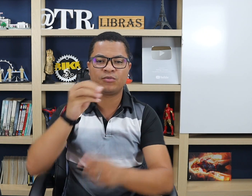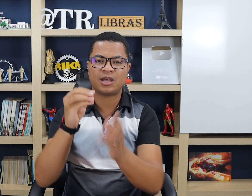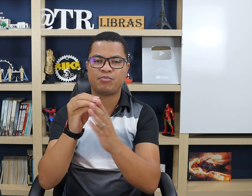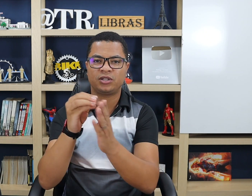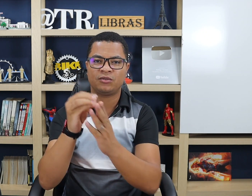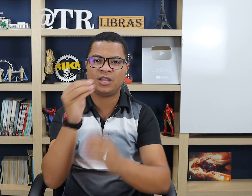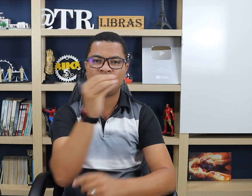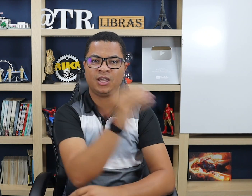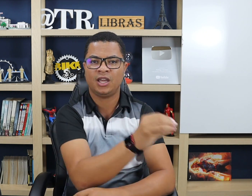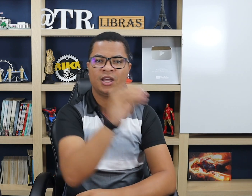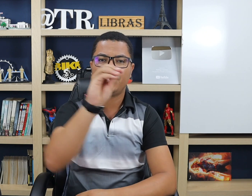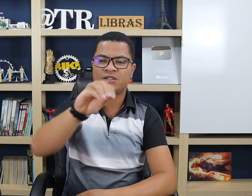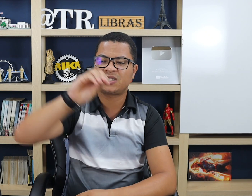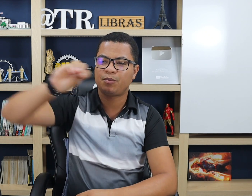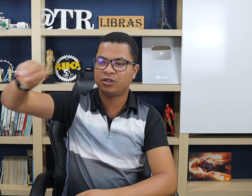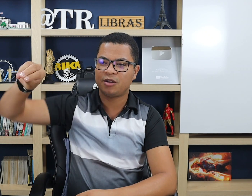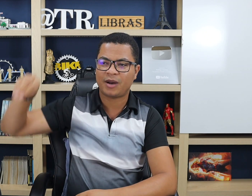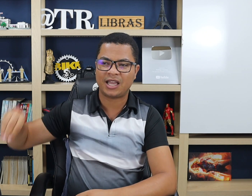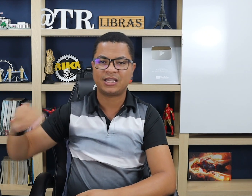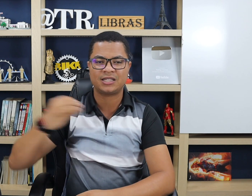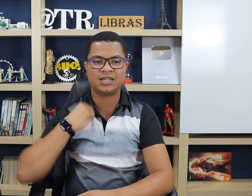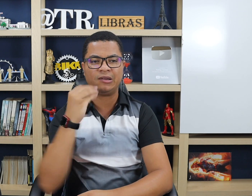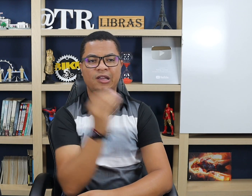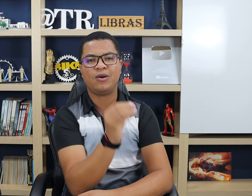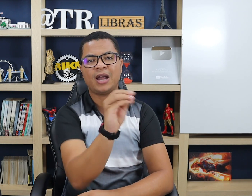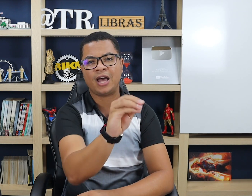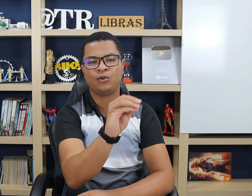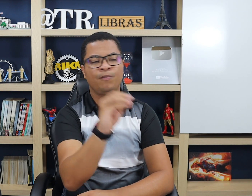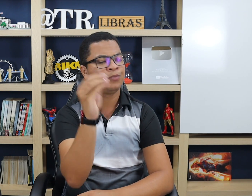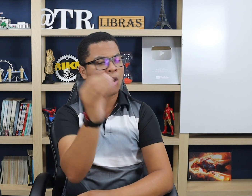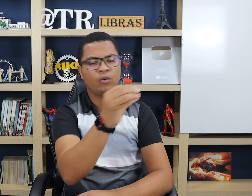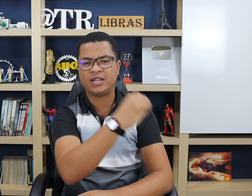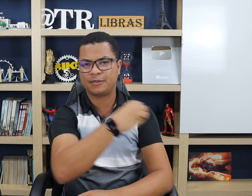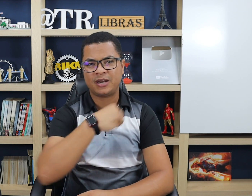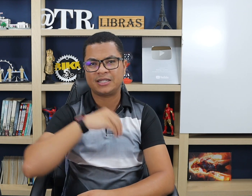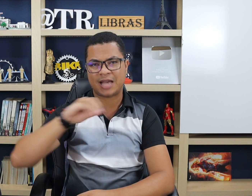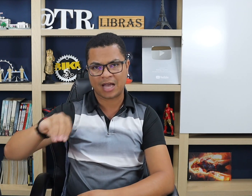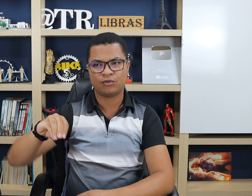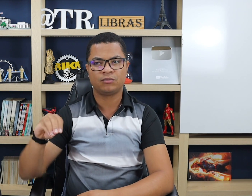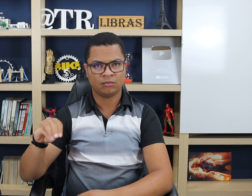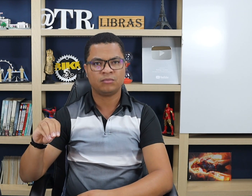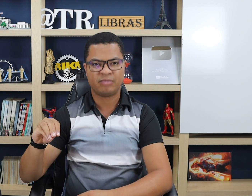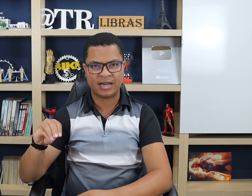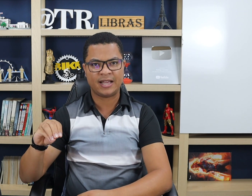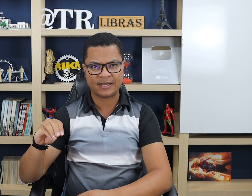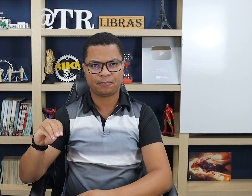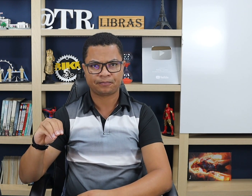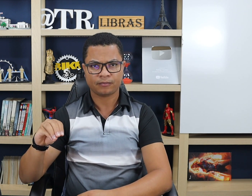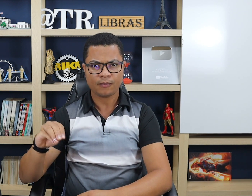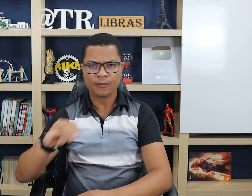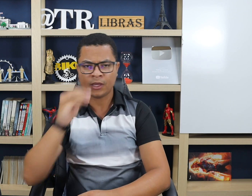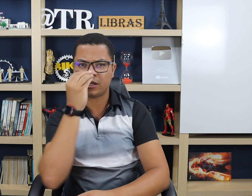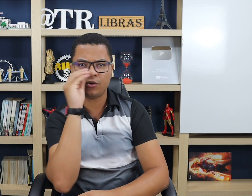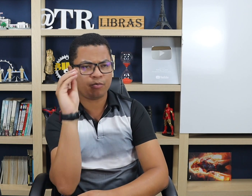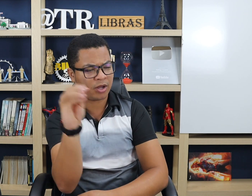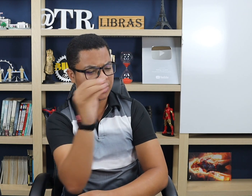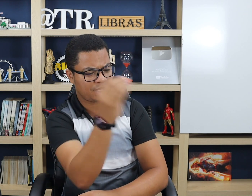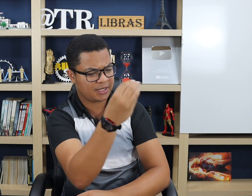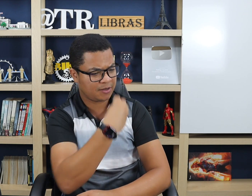como se a ponta do dedo aqui estivesse apontando pra quem tá sendo ignorado ou desprezado. Beleza? Então, não importa a direção